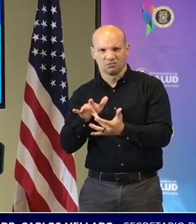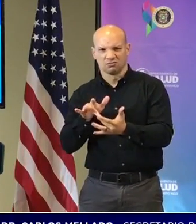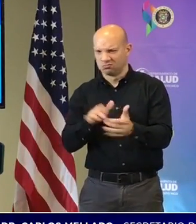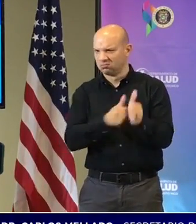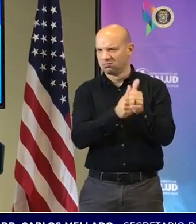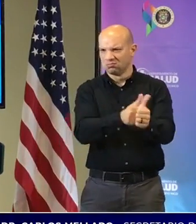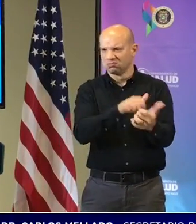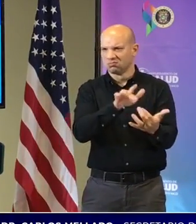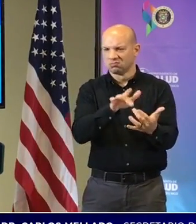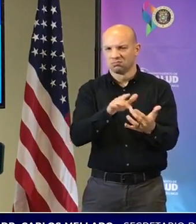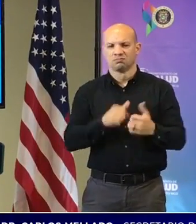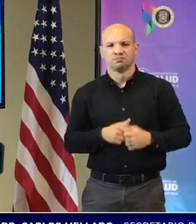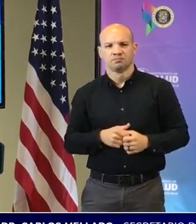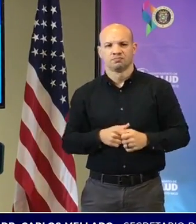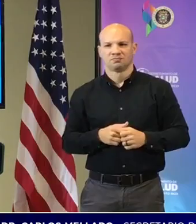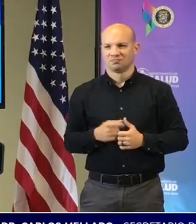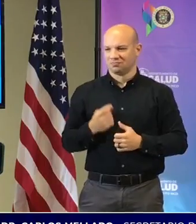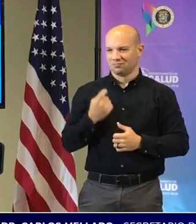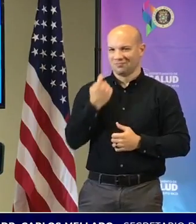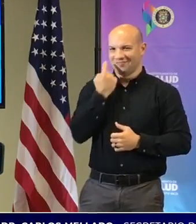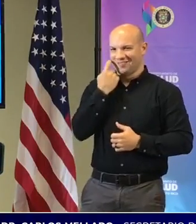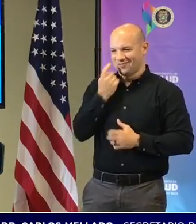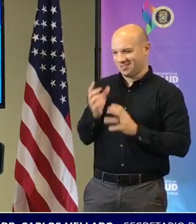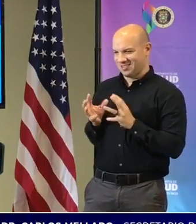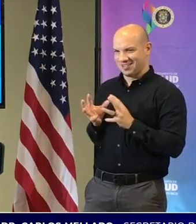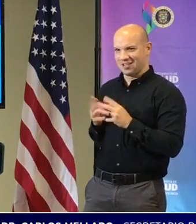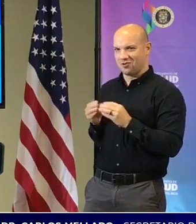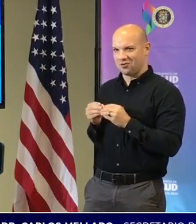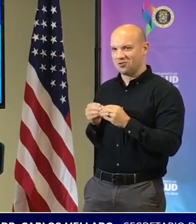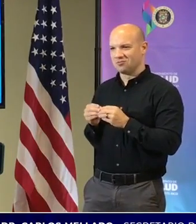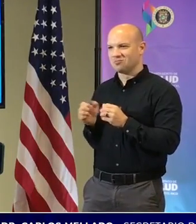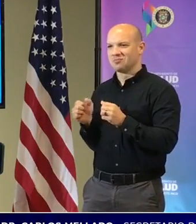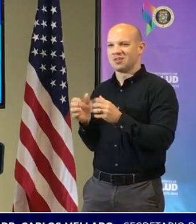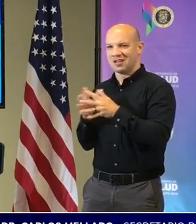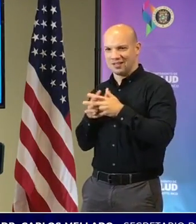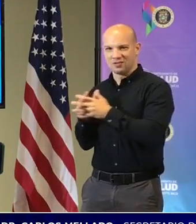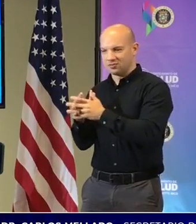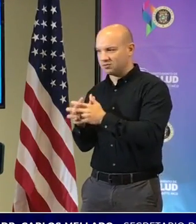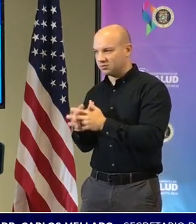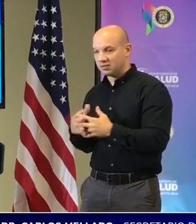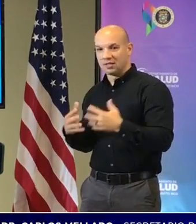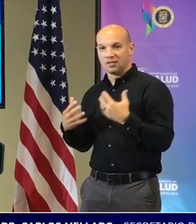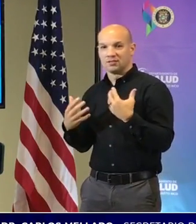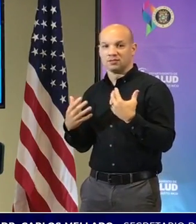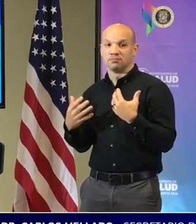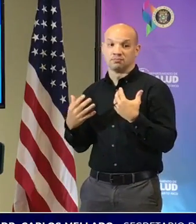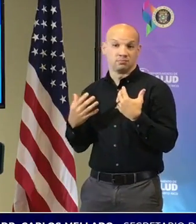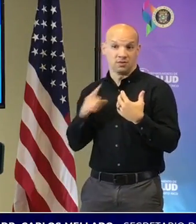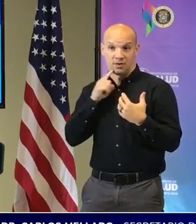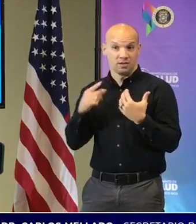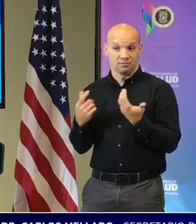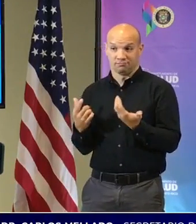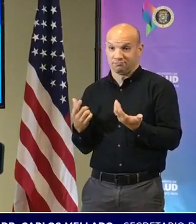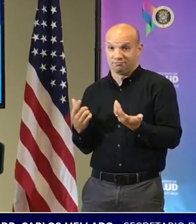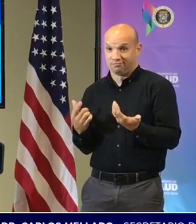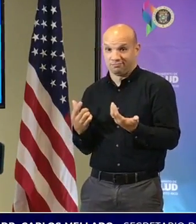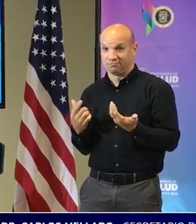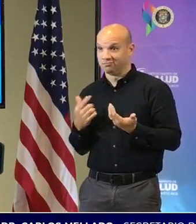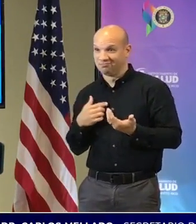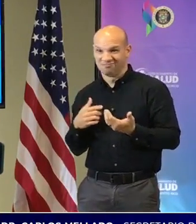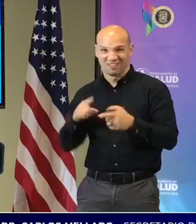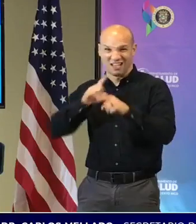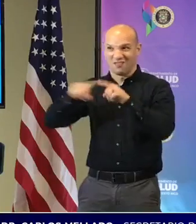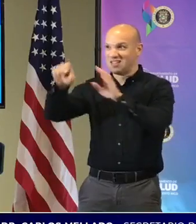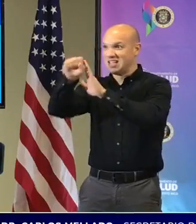y lo tengo que decir porque acabo de venir de una reunión en Estados Unidos Secretario de Salud es un sistema que es envidiado por muchos territorios y muchos